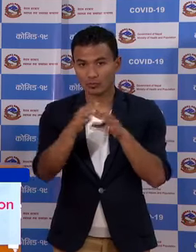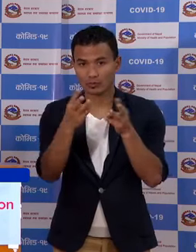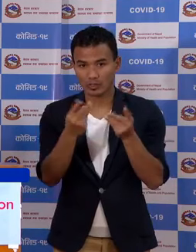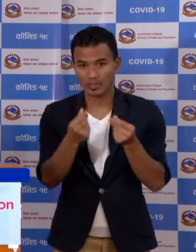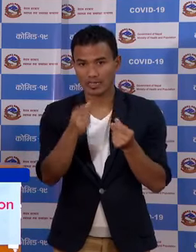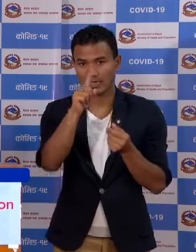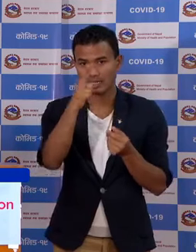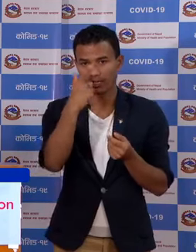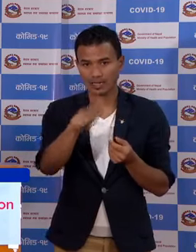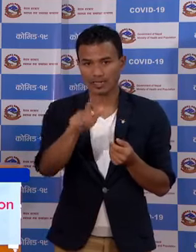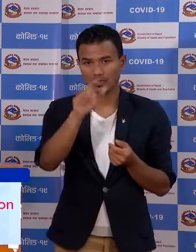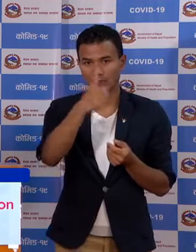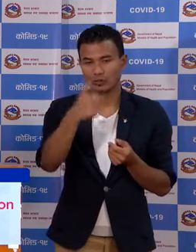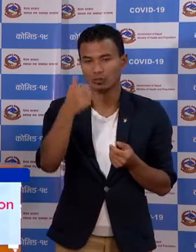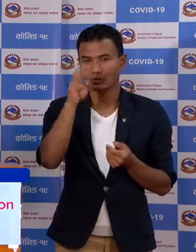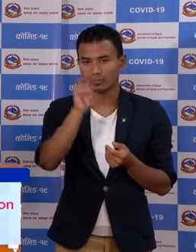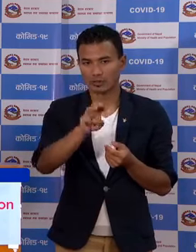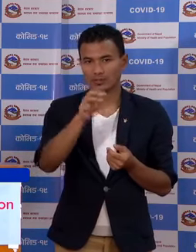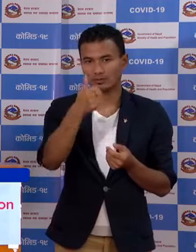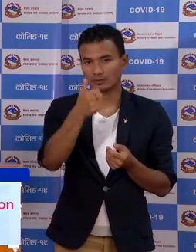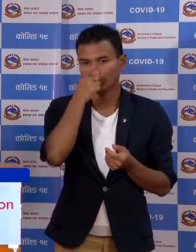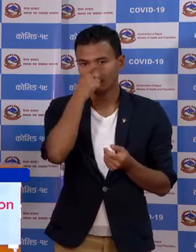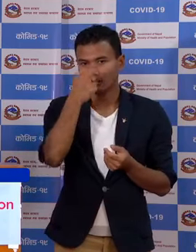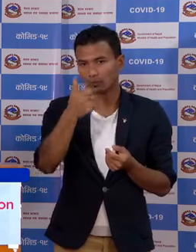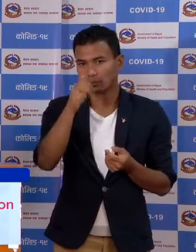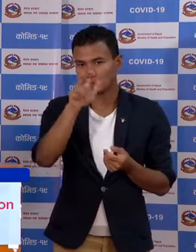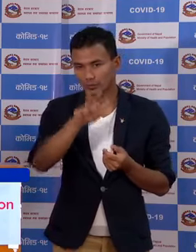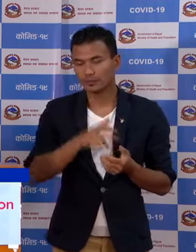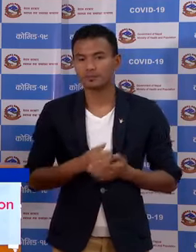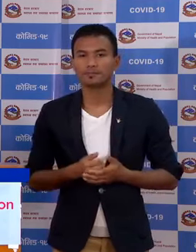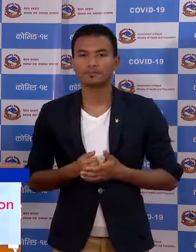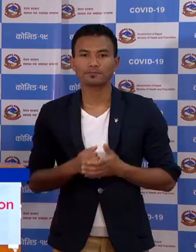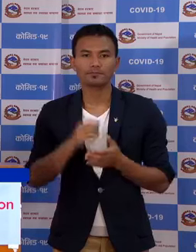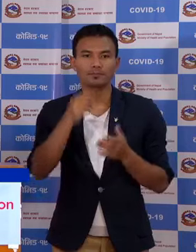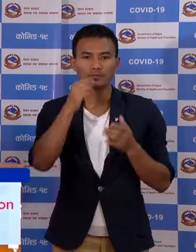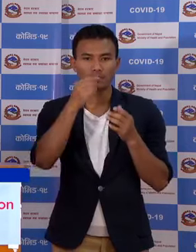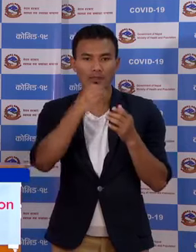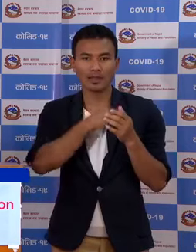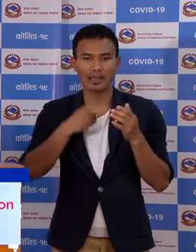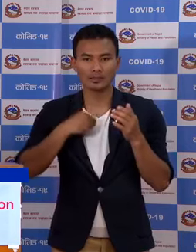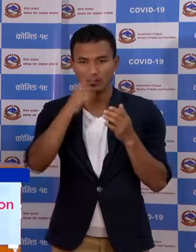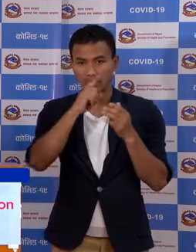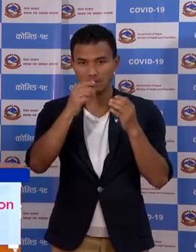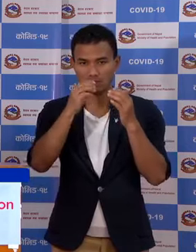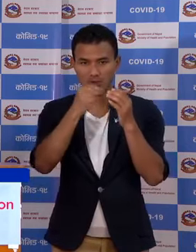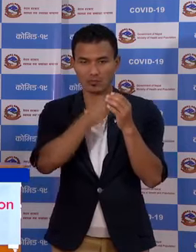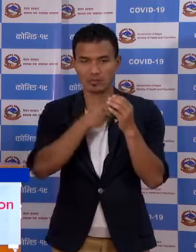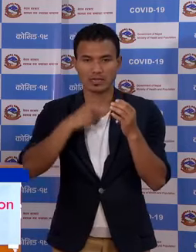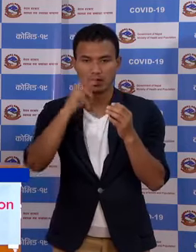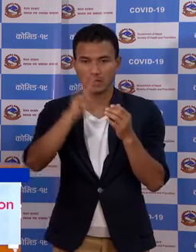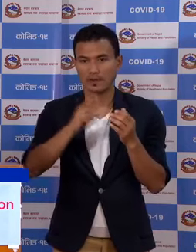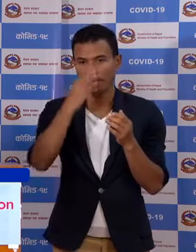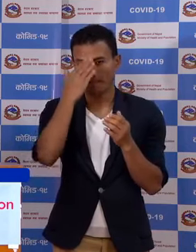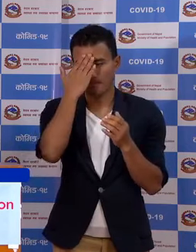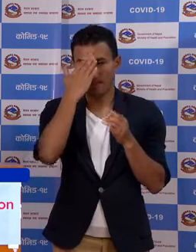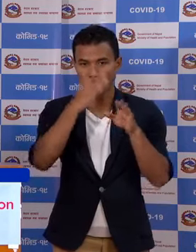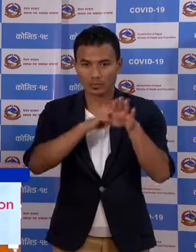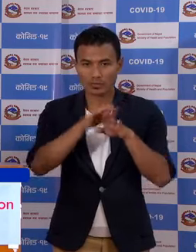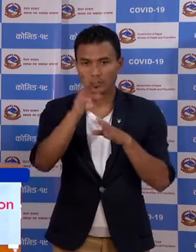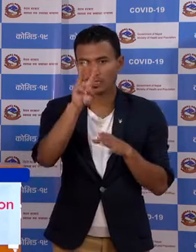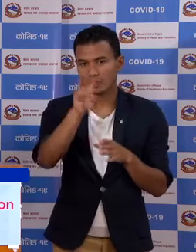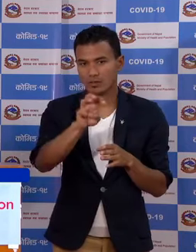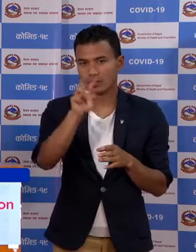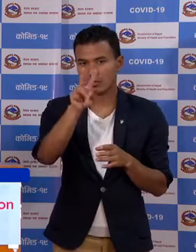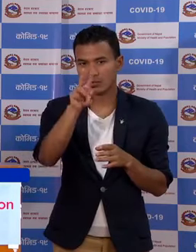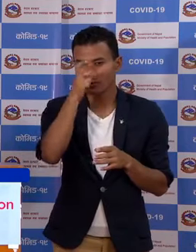संख्या एक लाख चैसर्थी अजार चासे अडशर्थी आईशोलेशन मा उपचार रहेका संक्रमी तरू तीन अजार